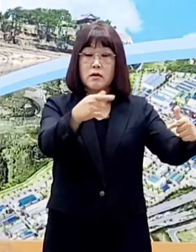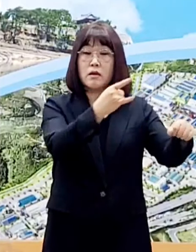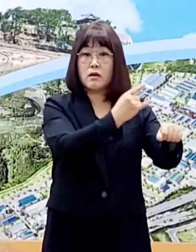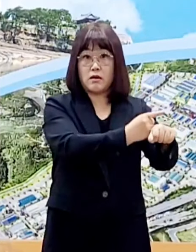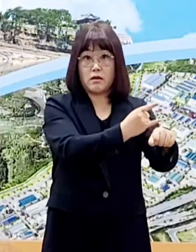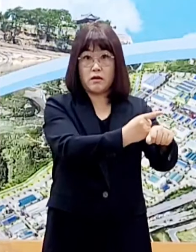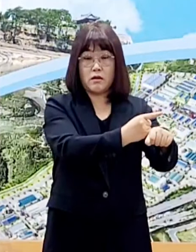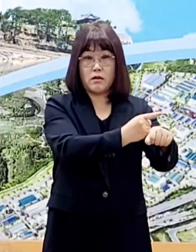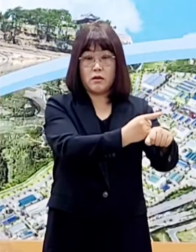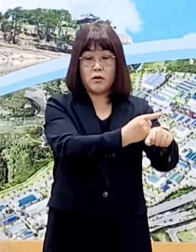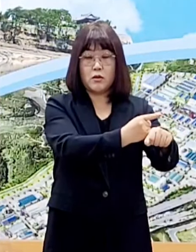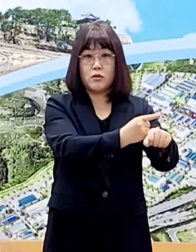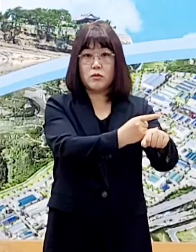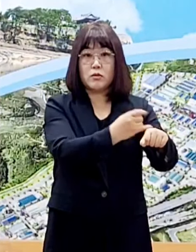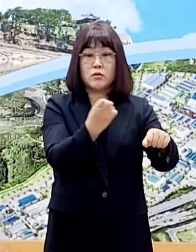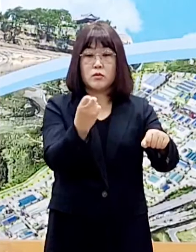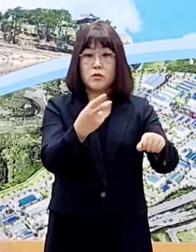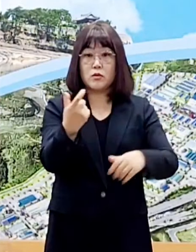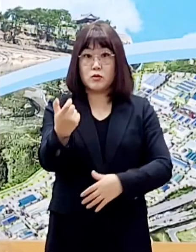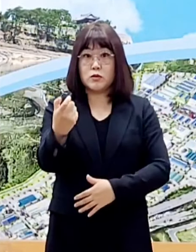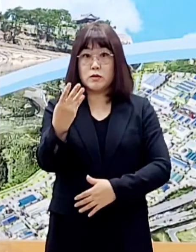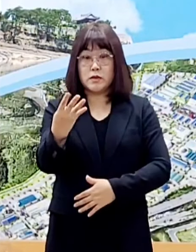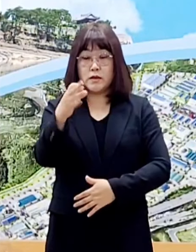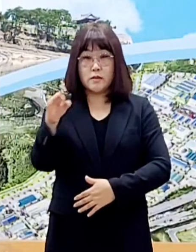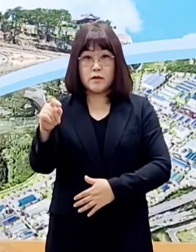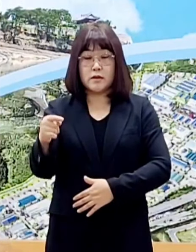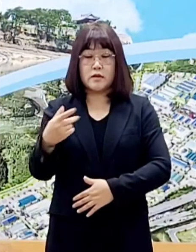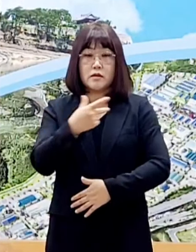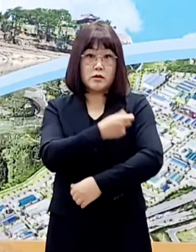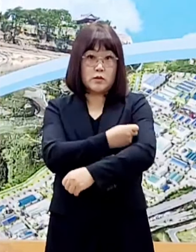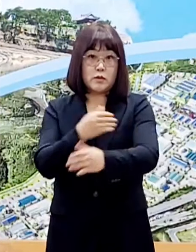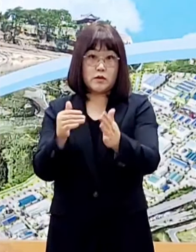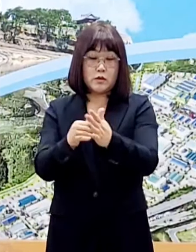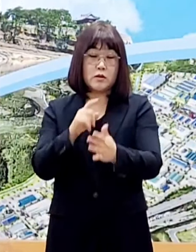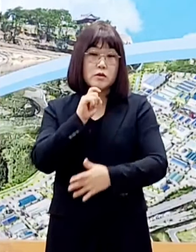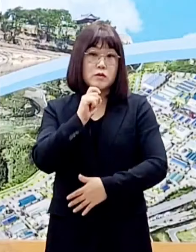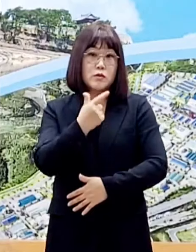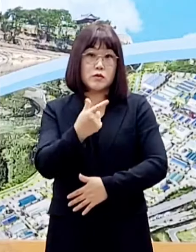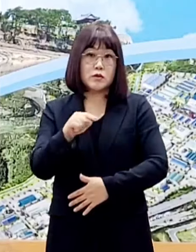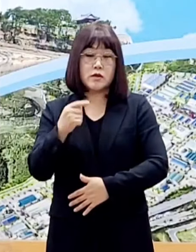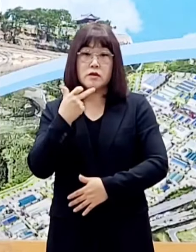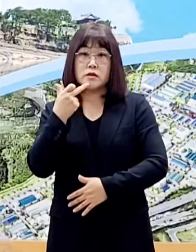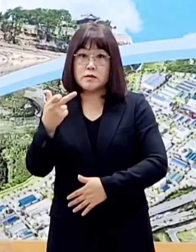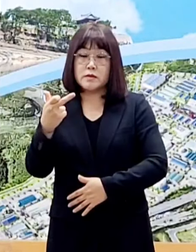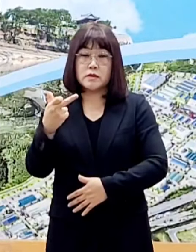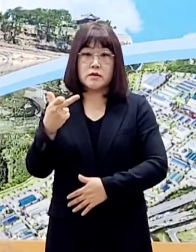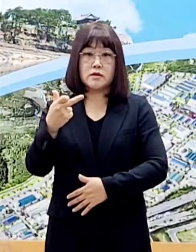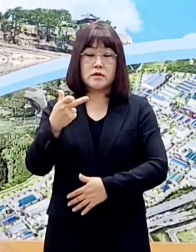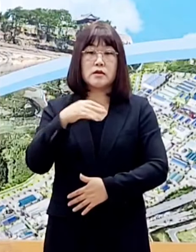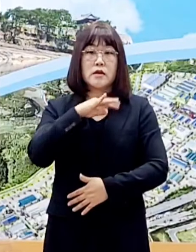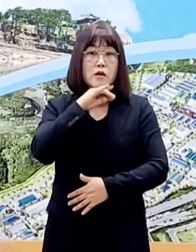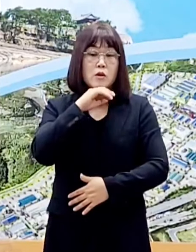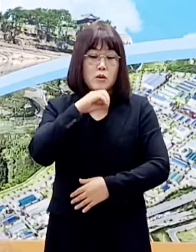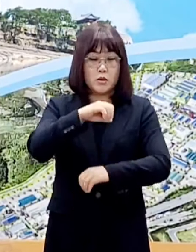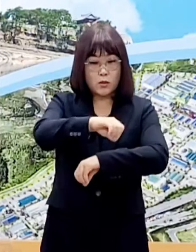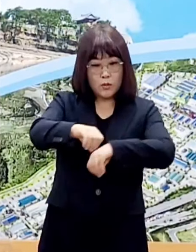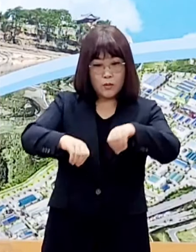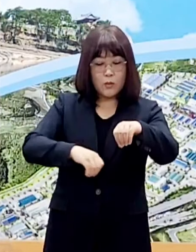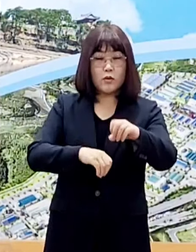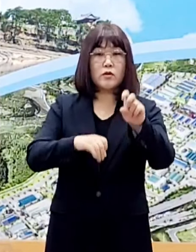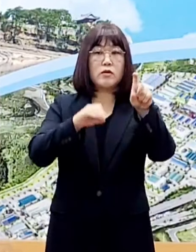64%가 접종을 마친 16세에서 17세 연령대는 오히려 10%